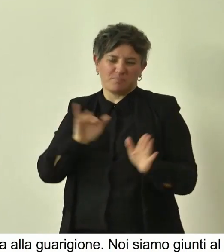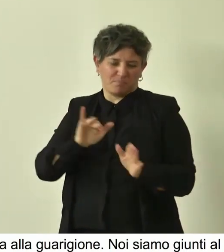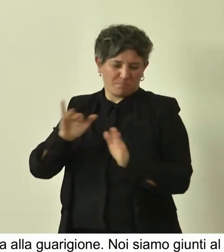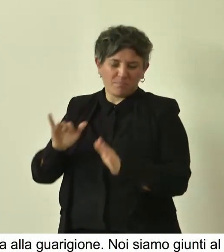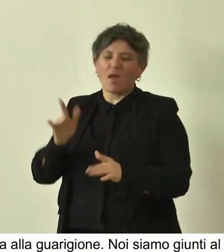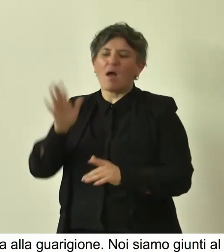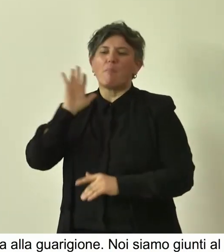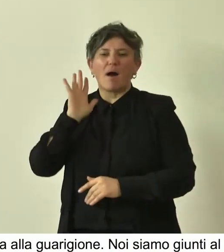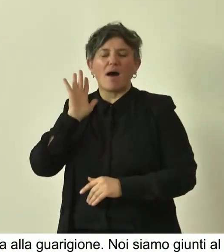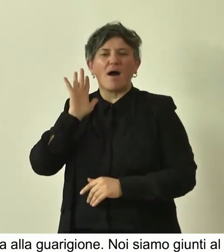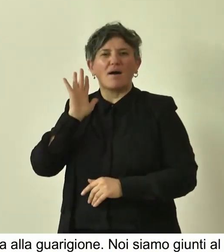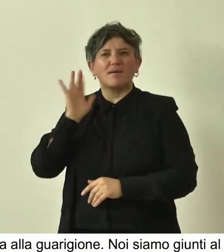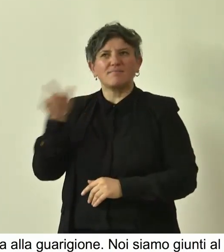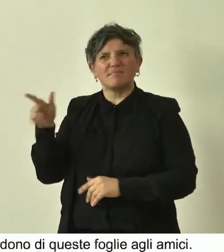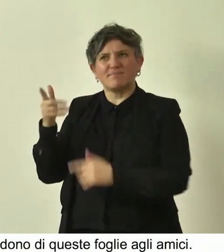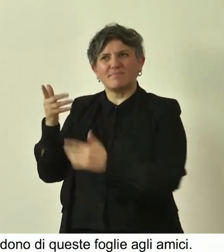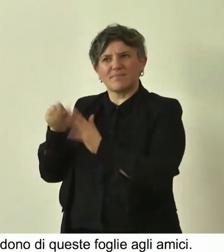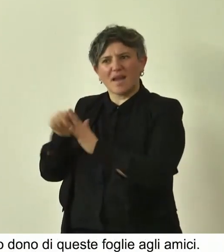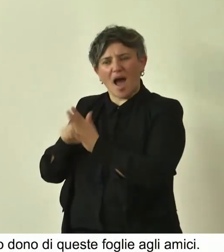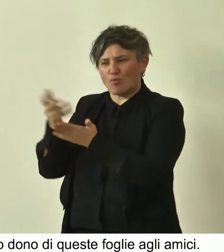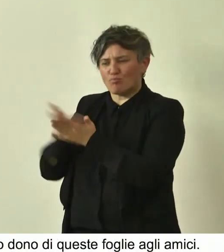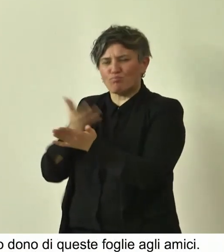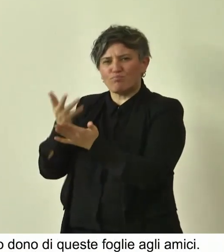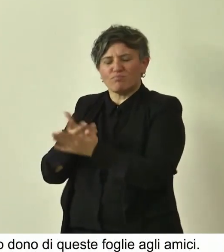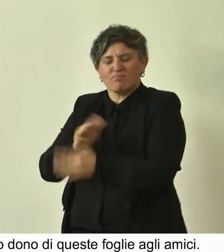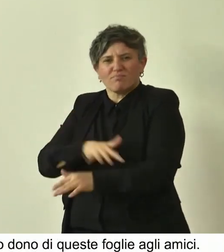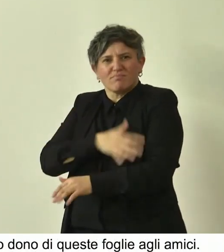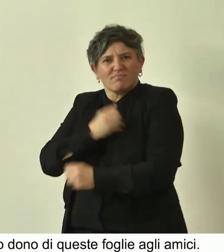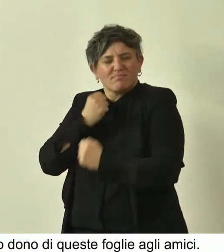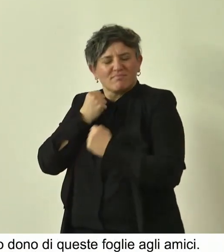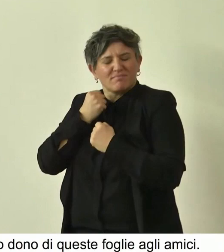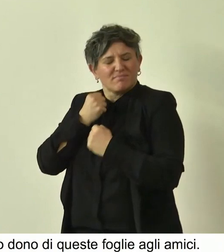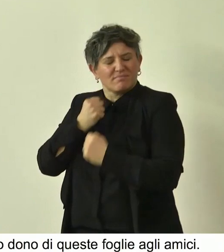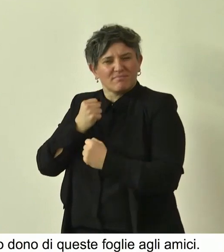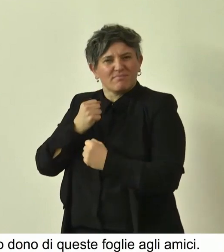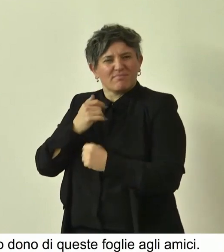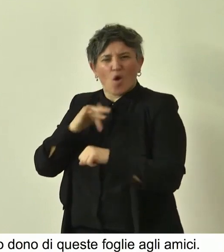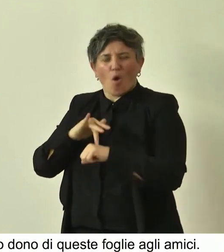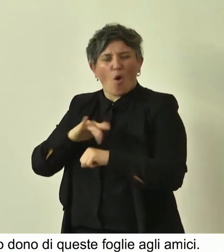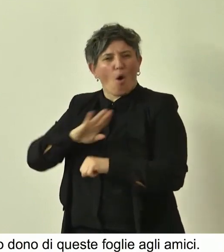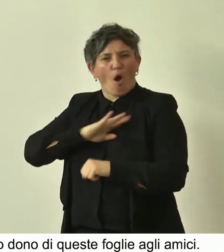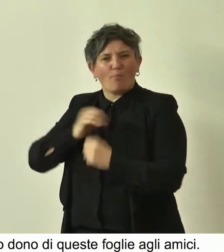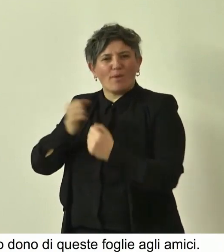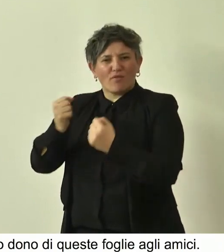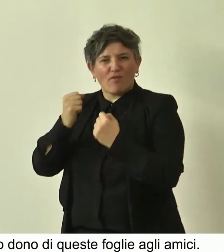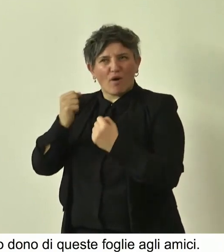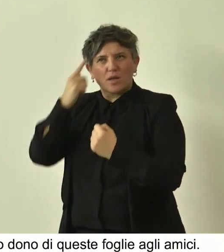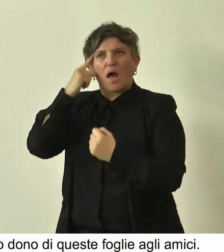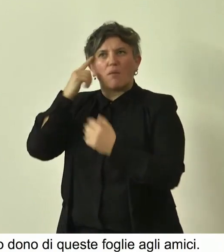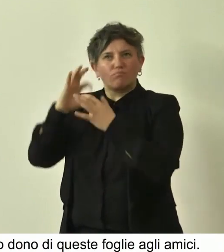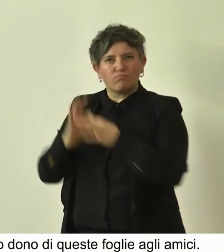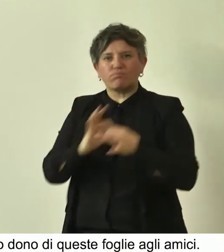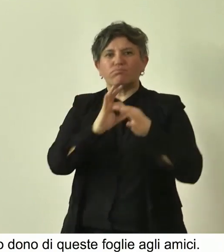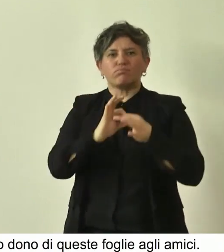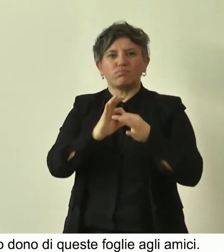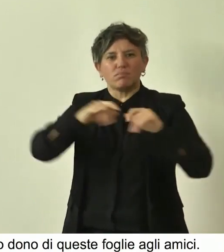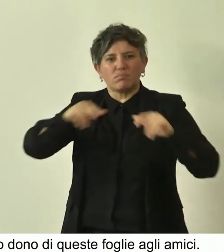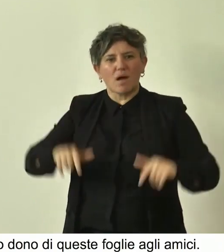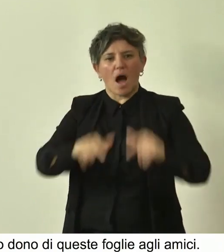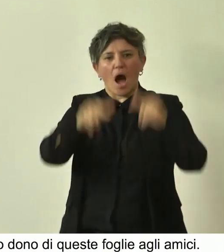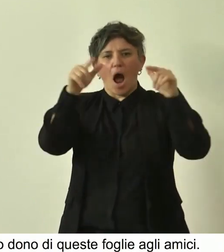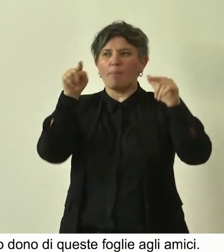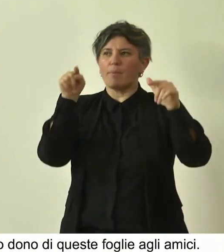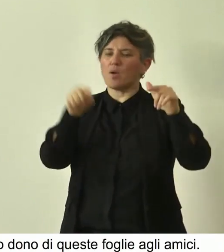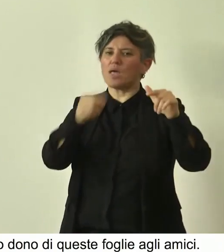portato emotivo che questa storia mi ha dato ha collegato, mi ha fatto collegare a quest'albero un qualcosa di